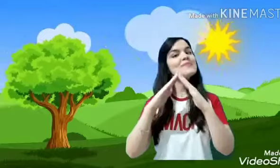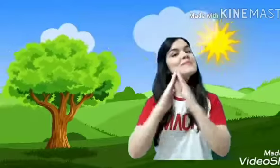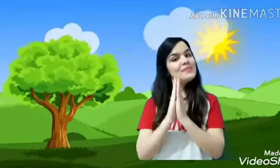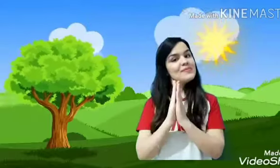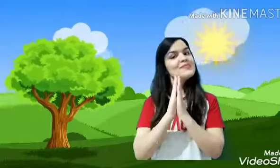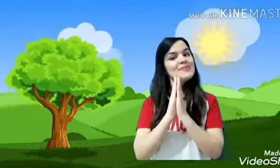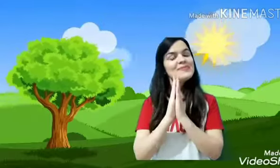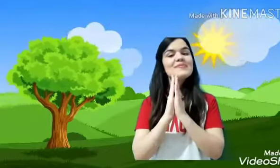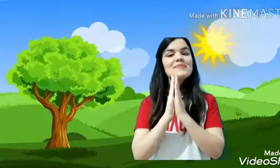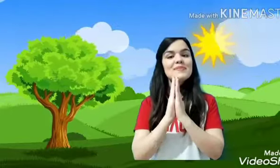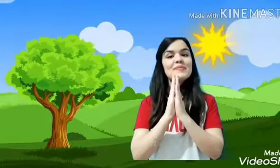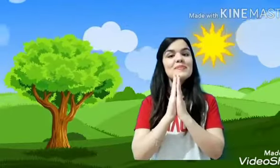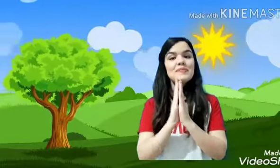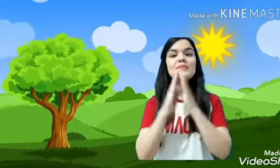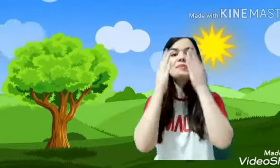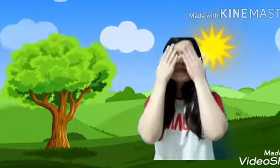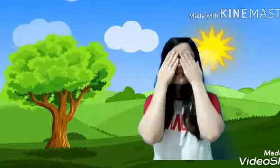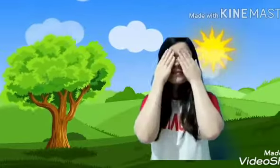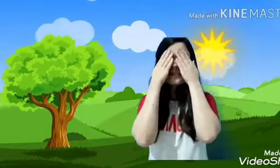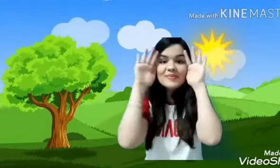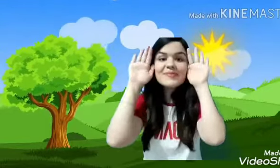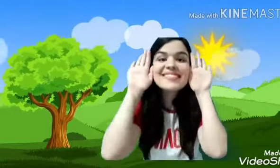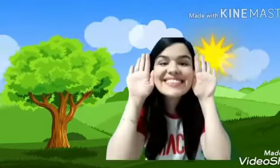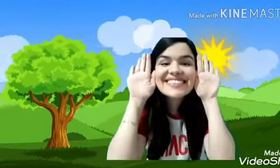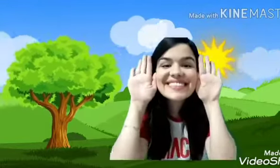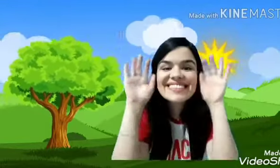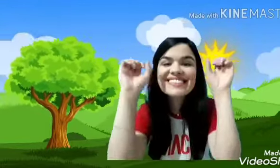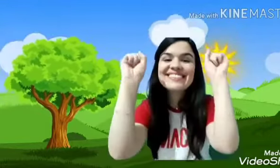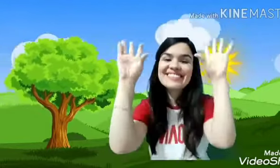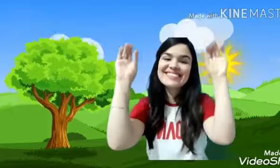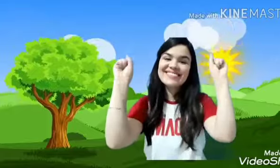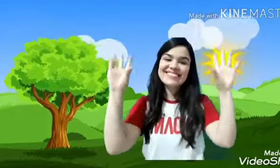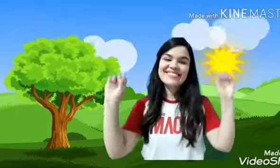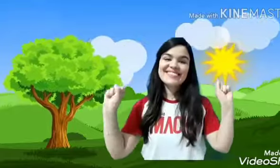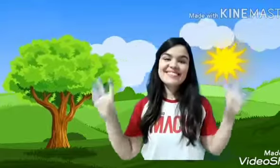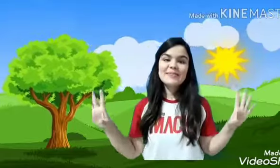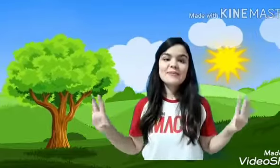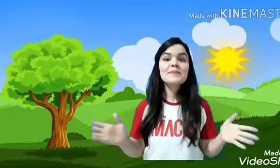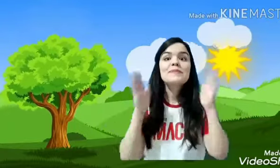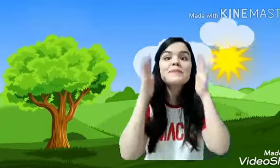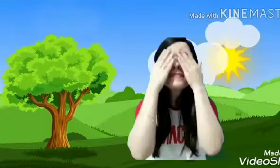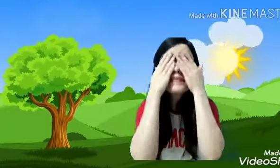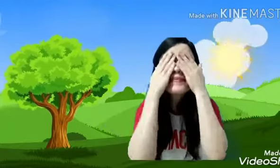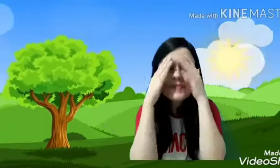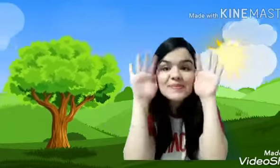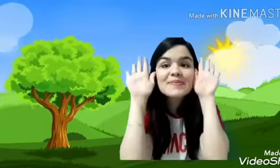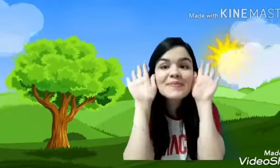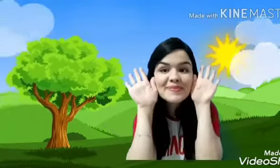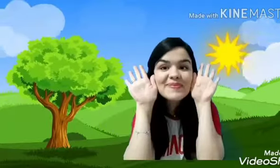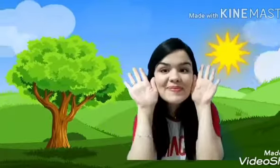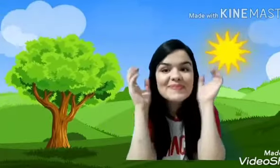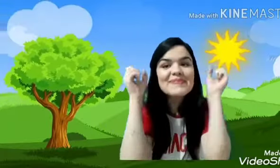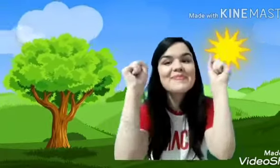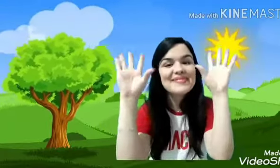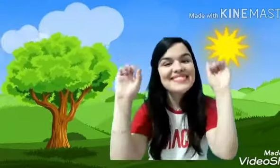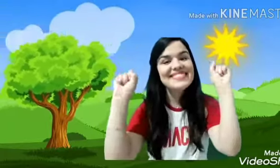Bem fechadinha, abre a janelinha para o sol entrar Abre a janelinha